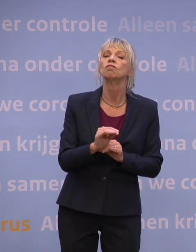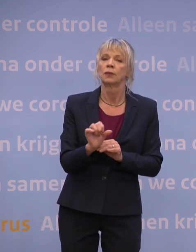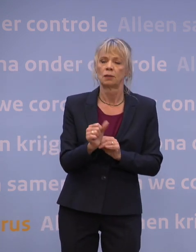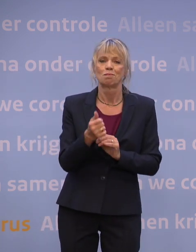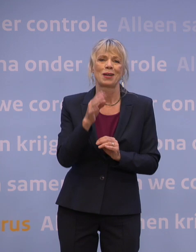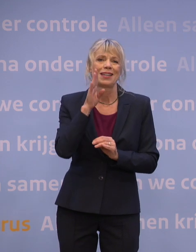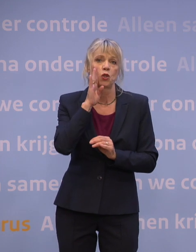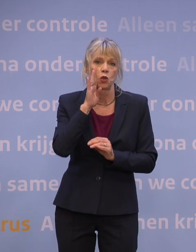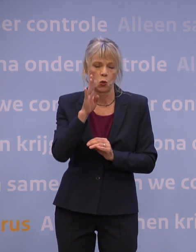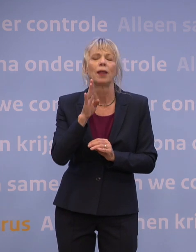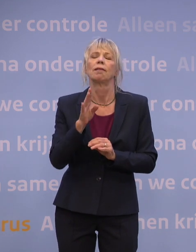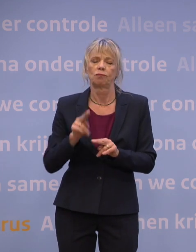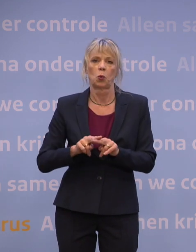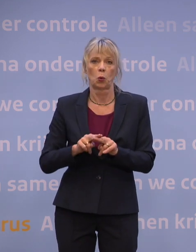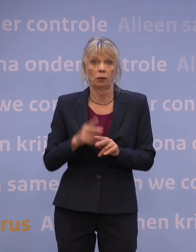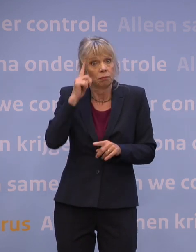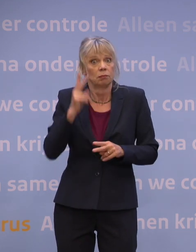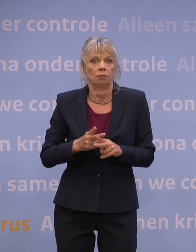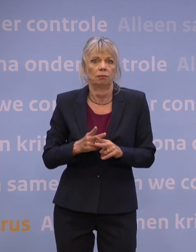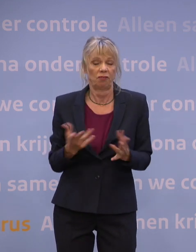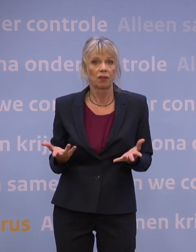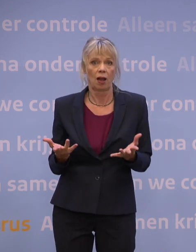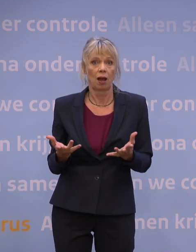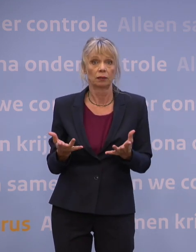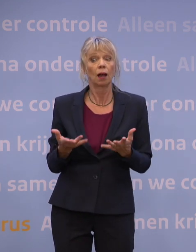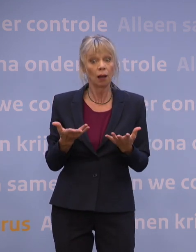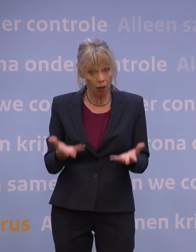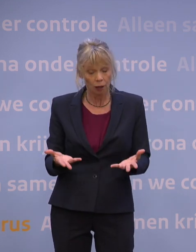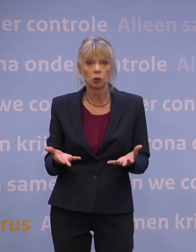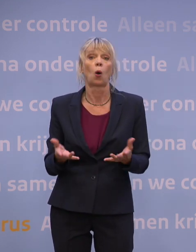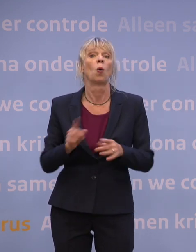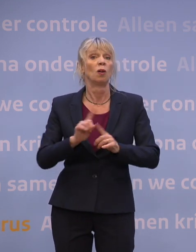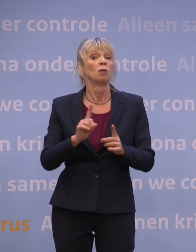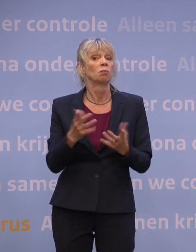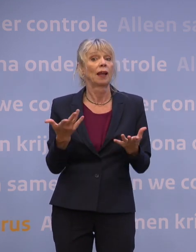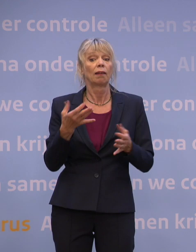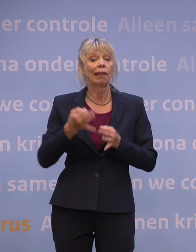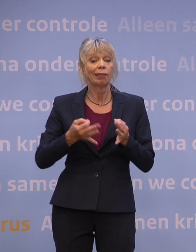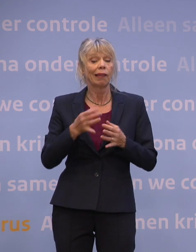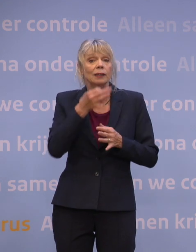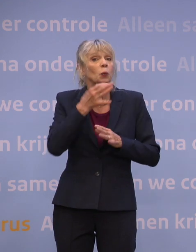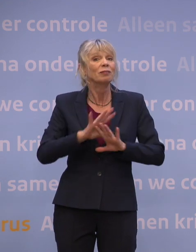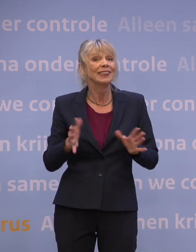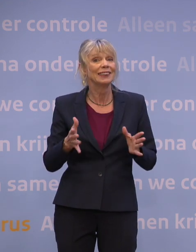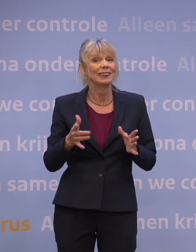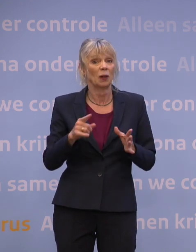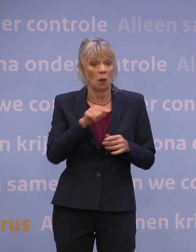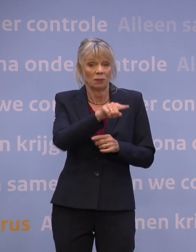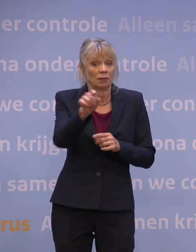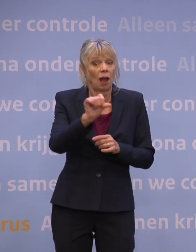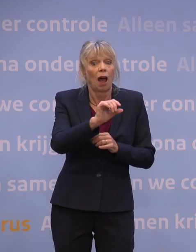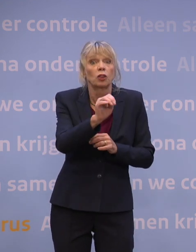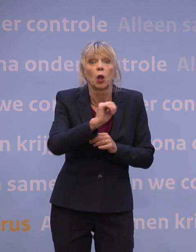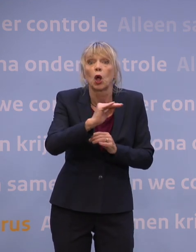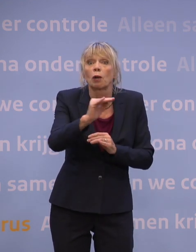aanname. Als dat zo is, dan hoef je helemaal niks meer, want dan gaan andere Europese landen helemaal niks meer vragen. Dat zou kunnen, maar dat weten we dus nog niet,